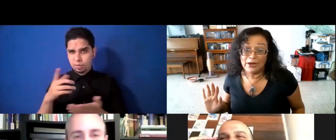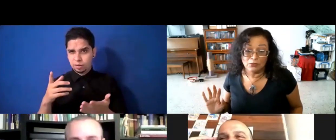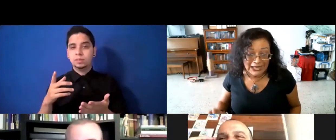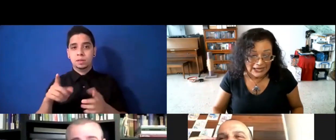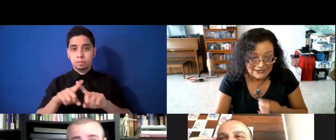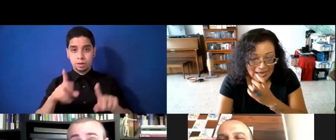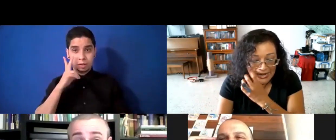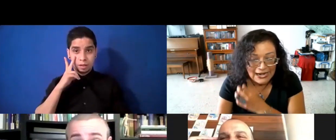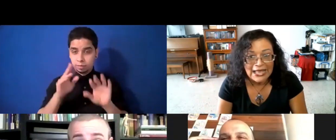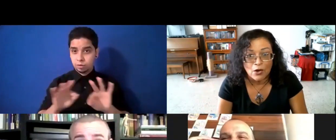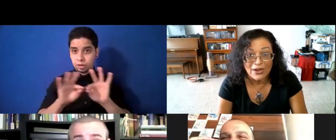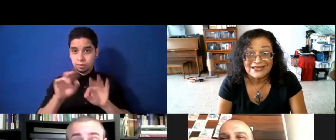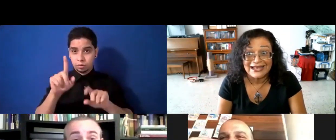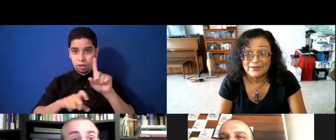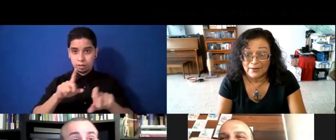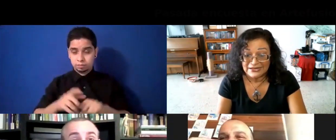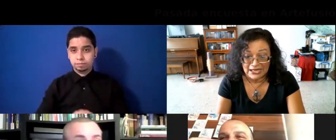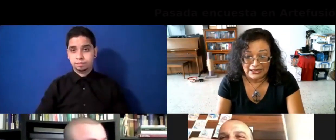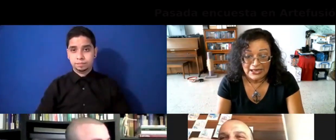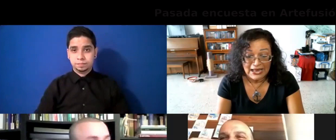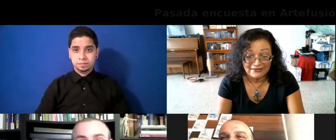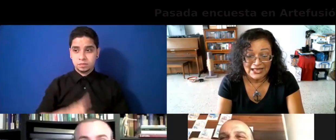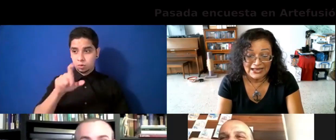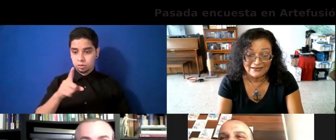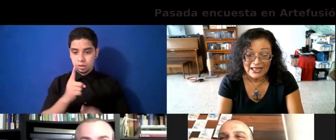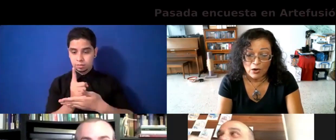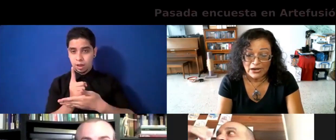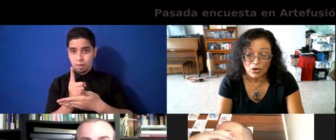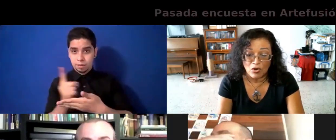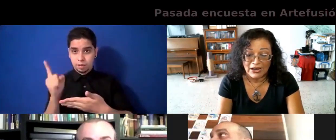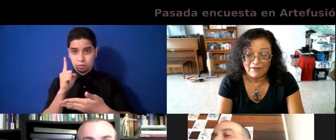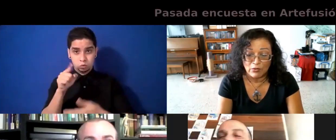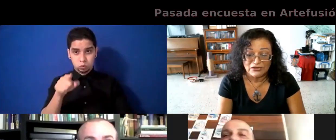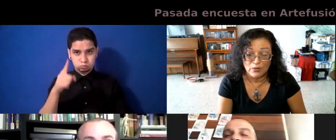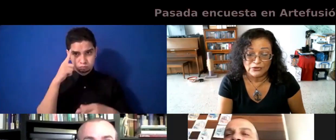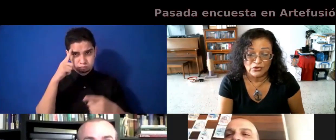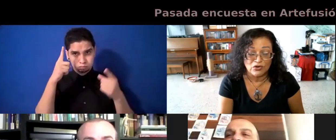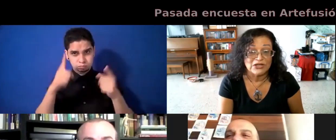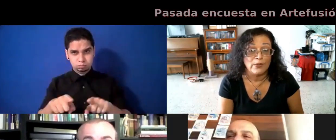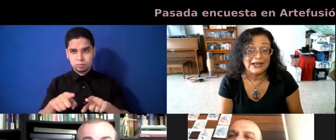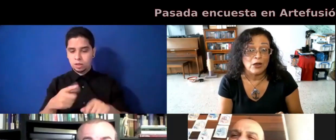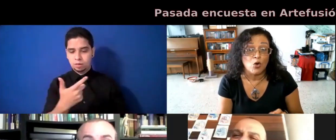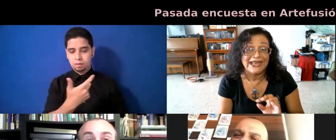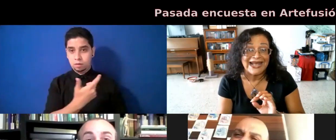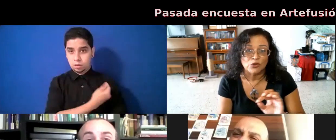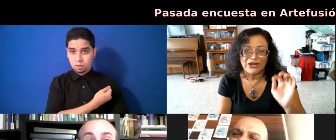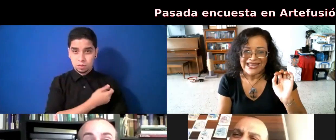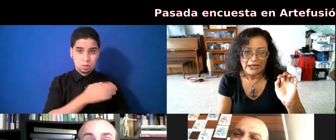preguntarlas. La encuesta de la semana pasada, ¿estarías de acuerdo con que la vacunación en Puerto Rico sea obligatoria?